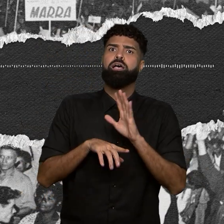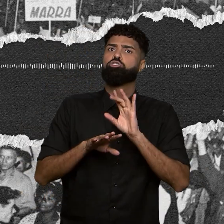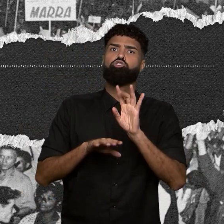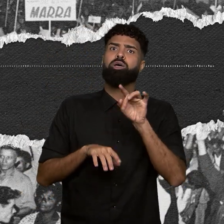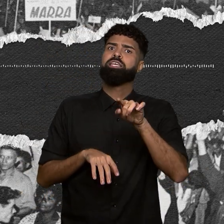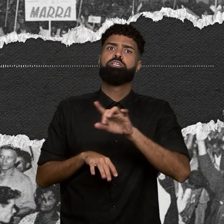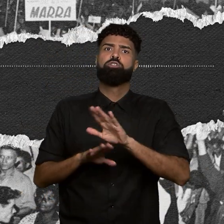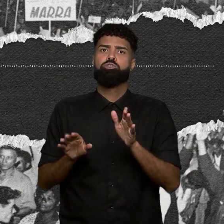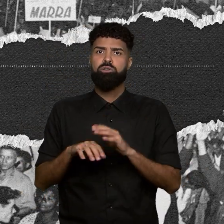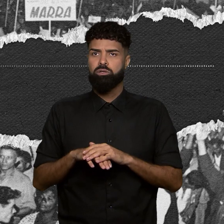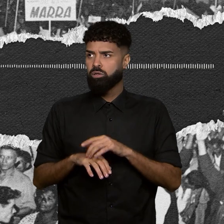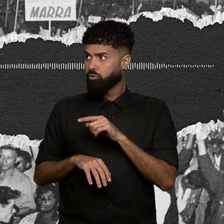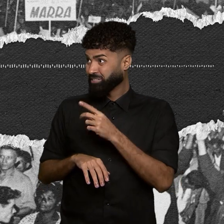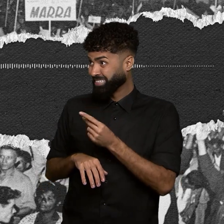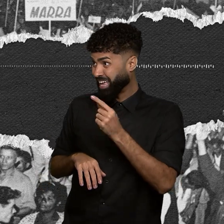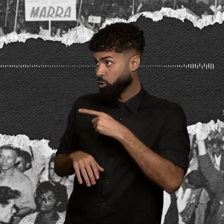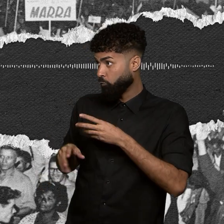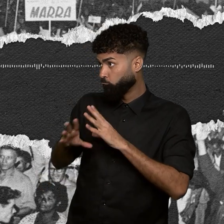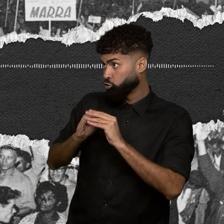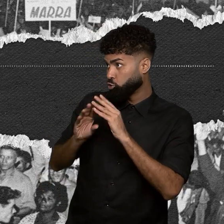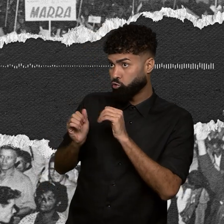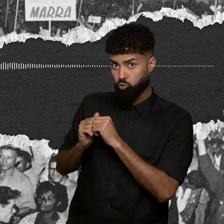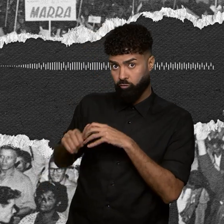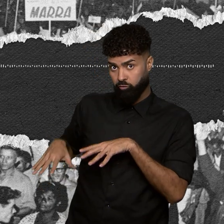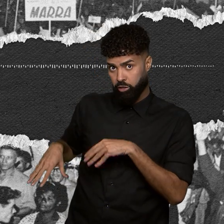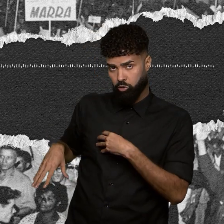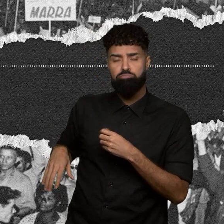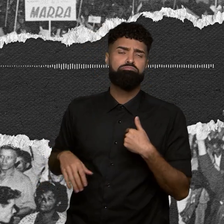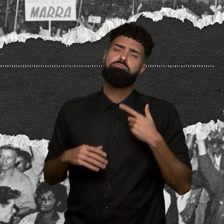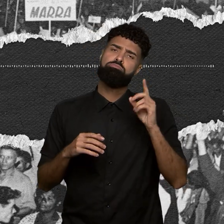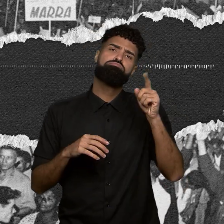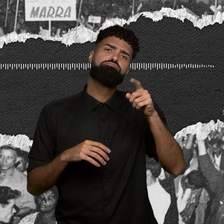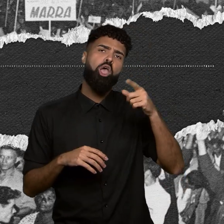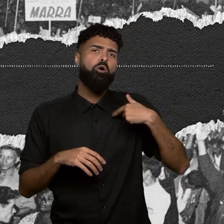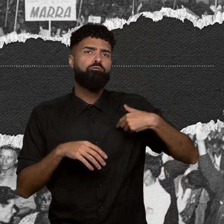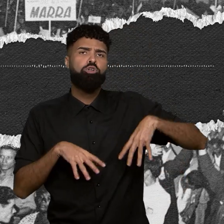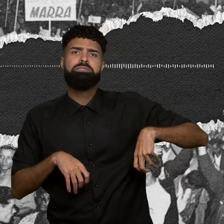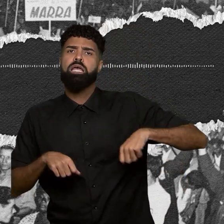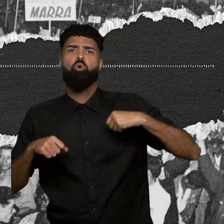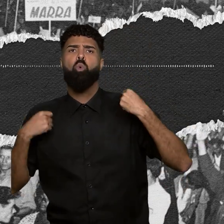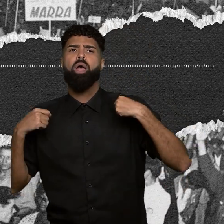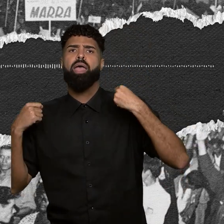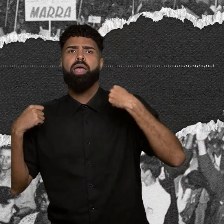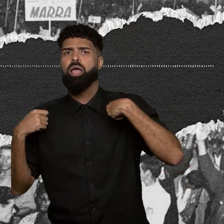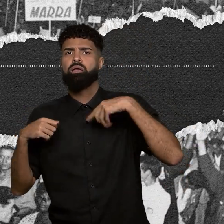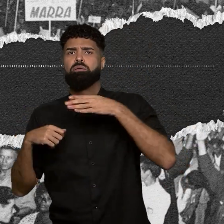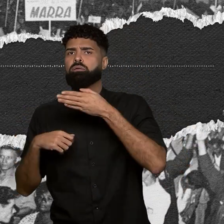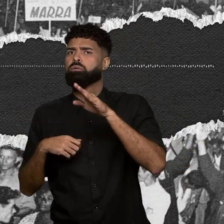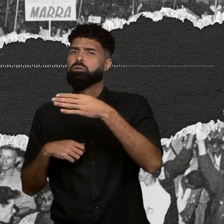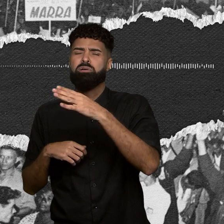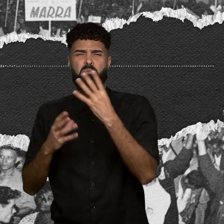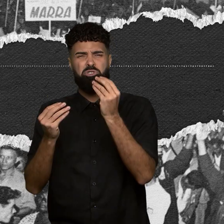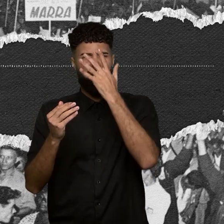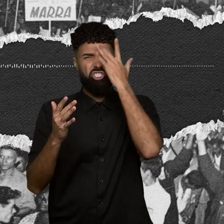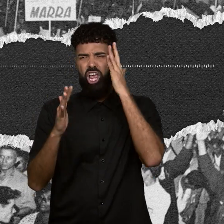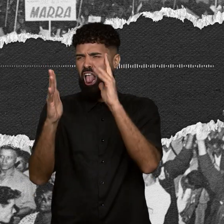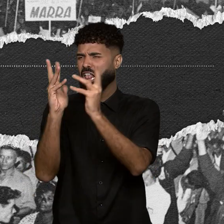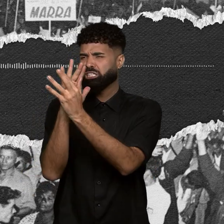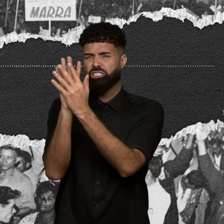E saiu com eles, né? Aí eu peguei e saí com meus filhos, a saiu correndo por aí, cheio de gente, muita gente por aí.